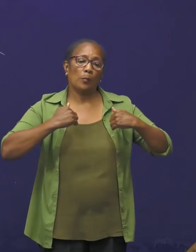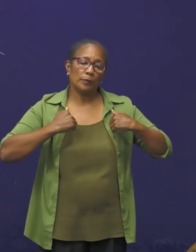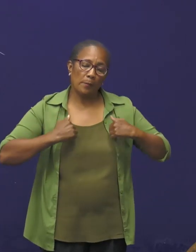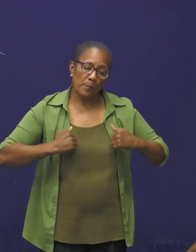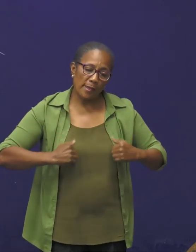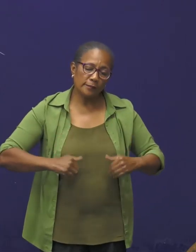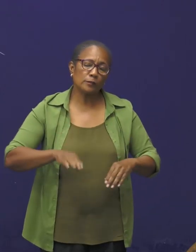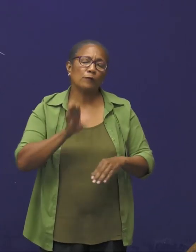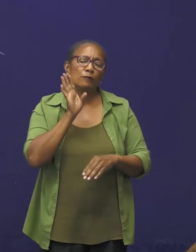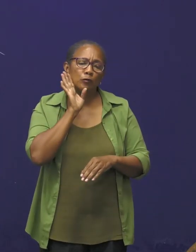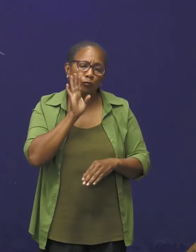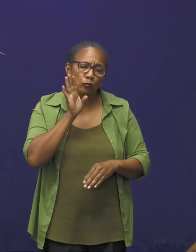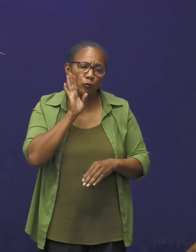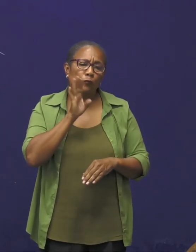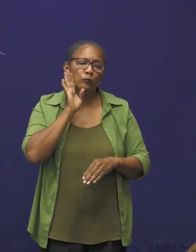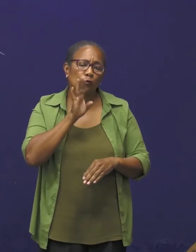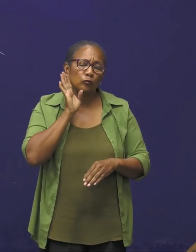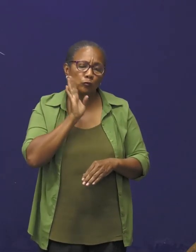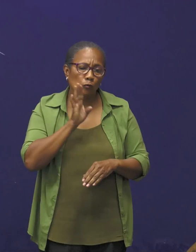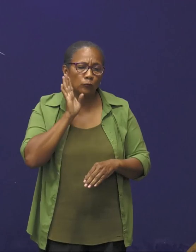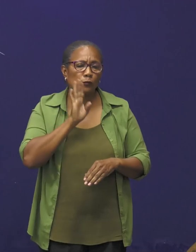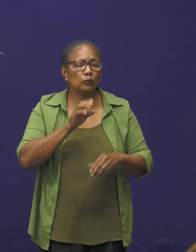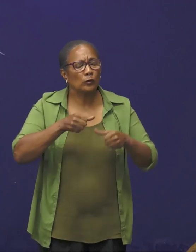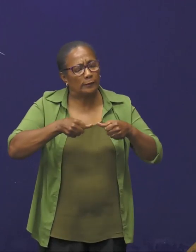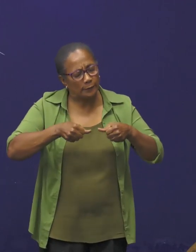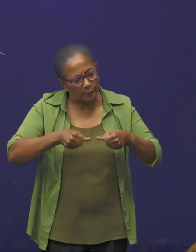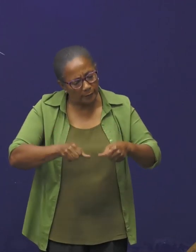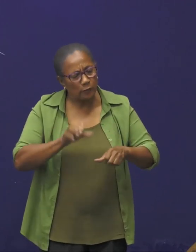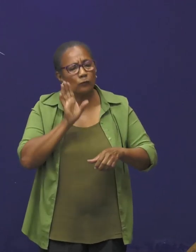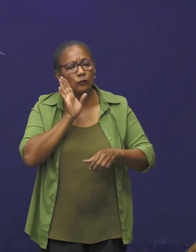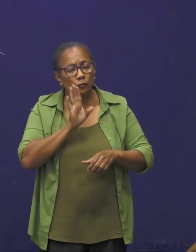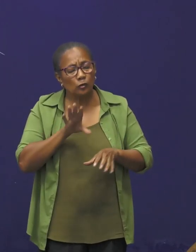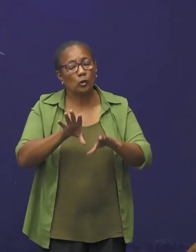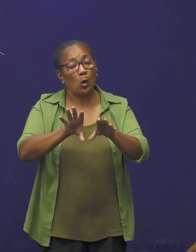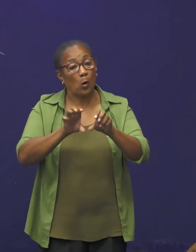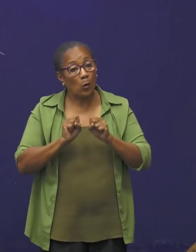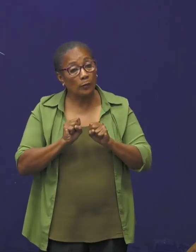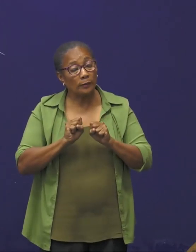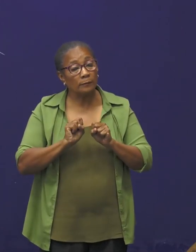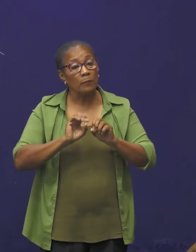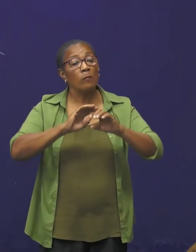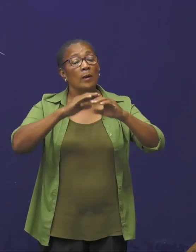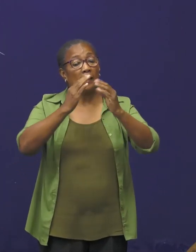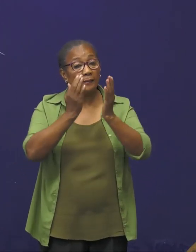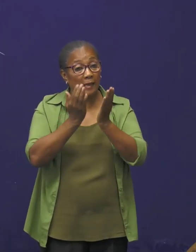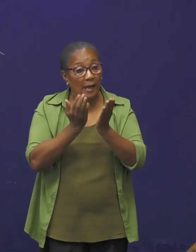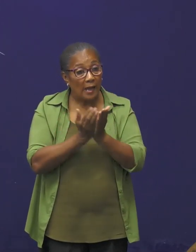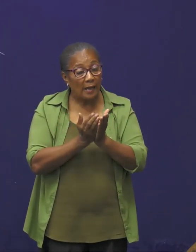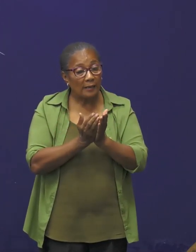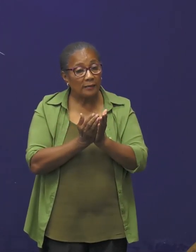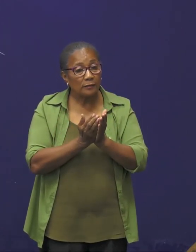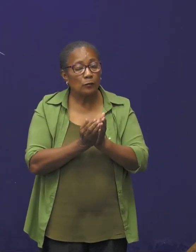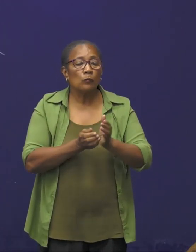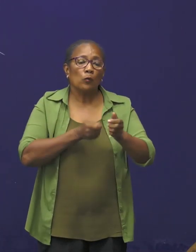nogmaals een dringend beroep gedaan zich te houden aan al de uitgevaarde